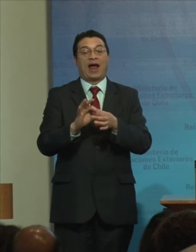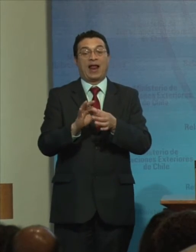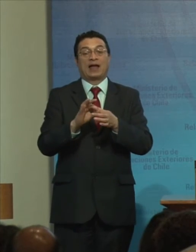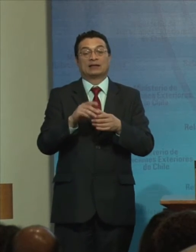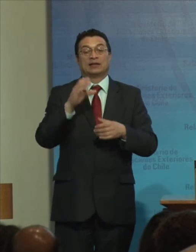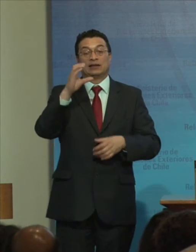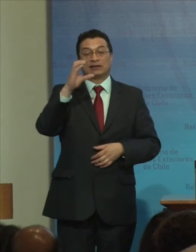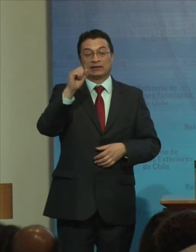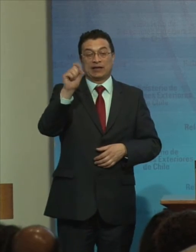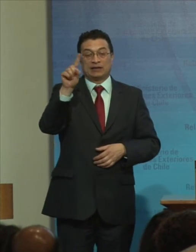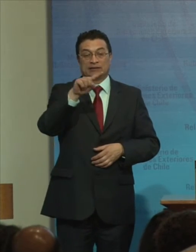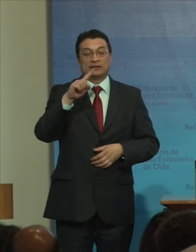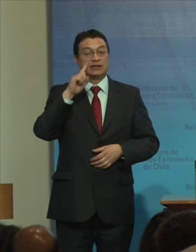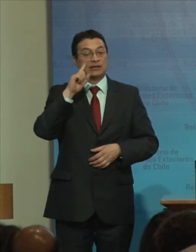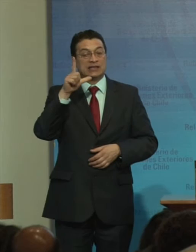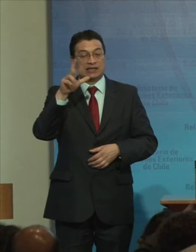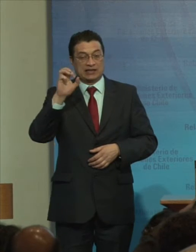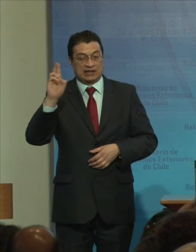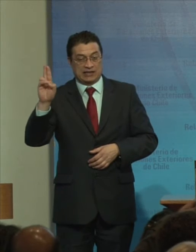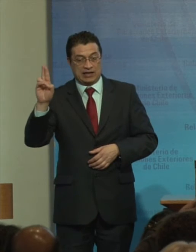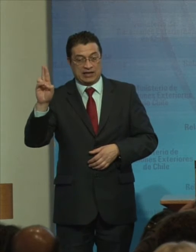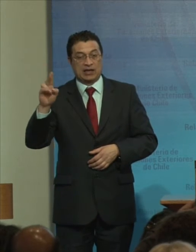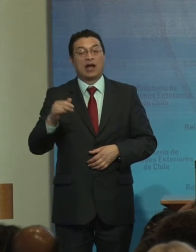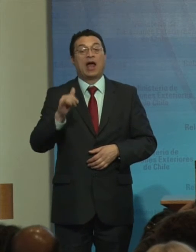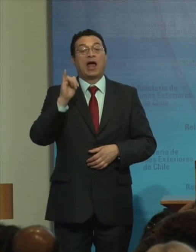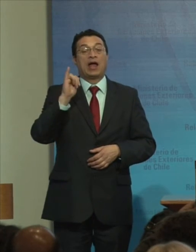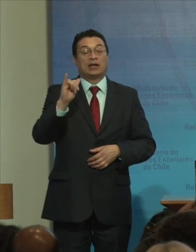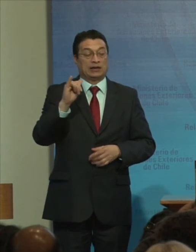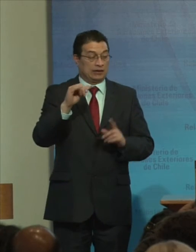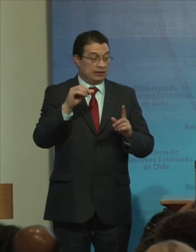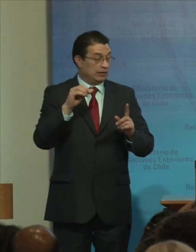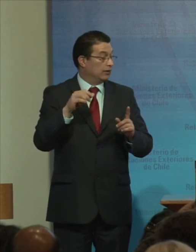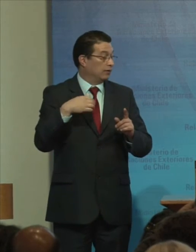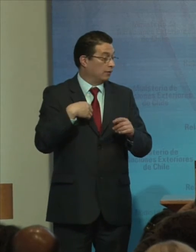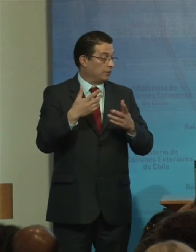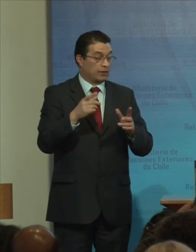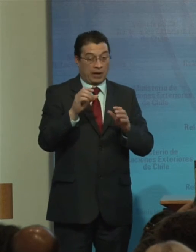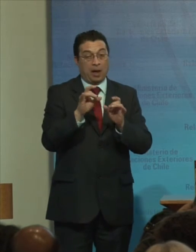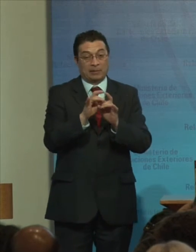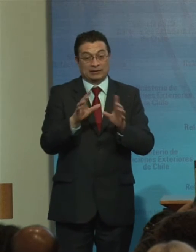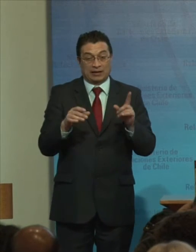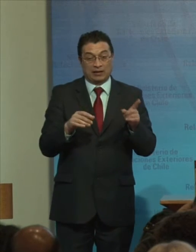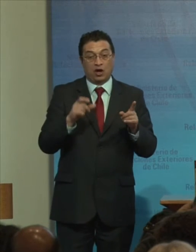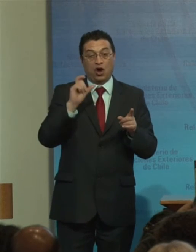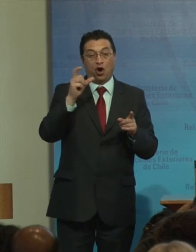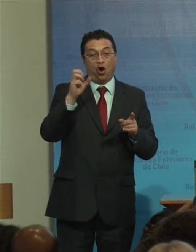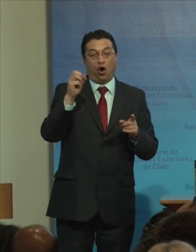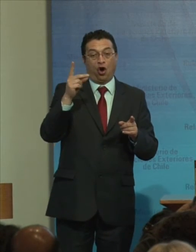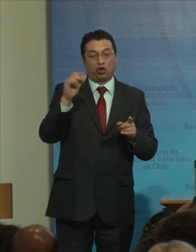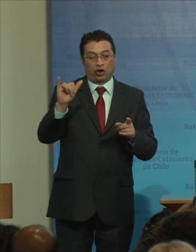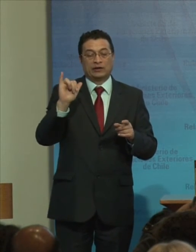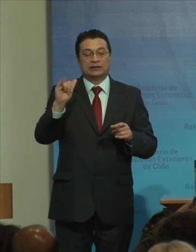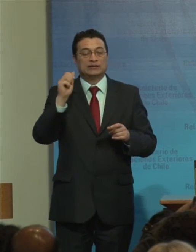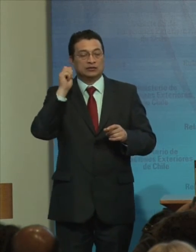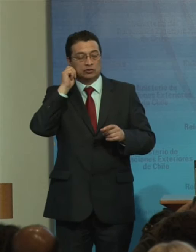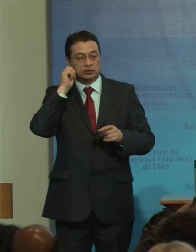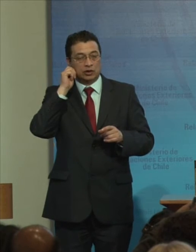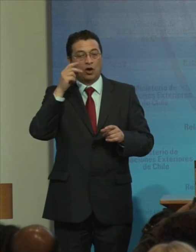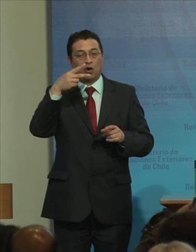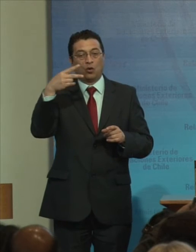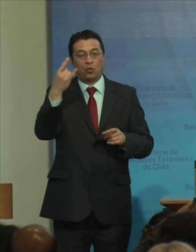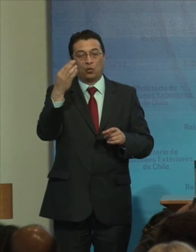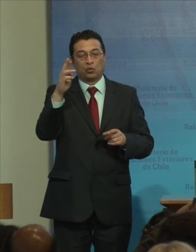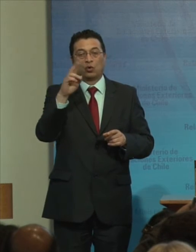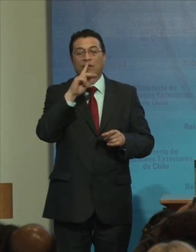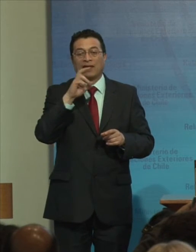canciller Y con el canciller Muy especialmente Al señor Godó Y a la señorita Hurtado Que han